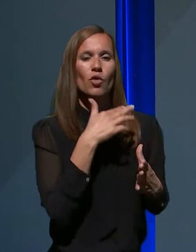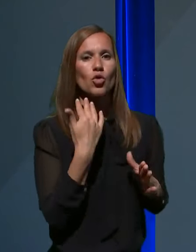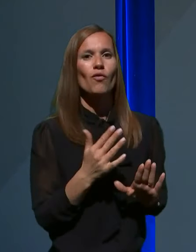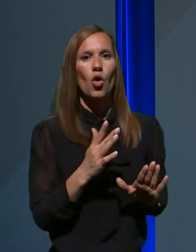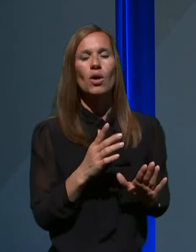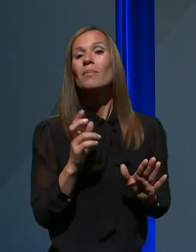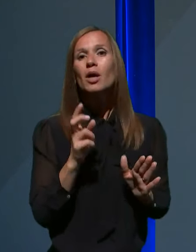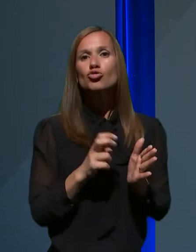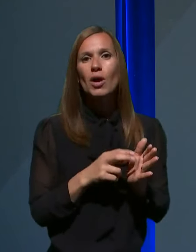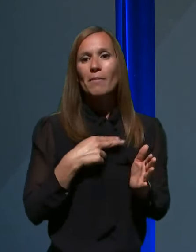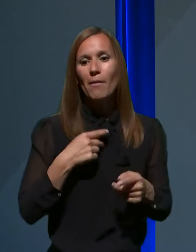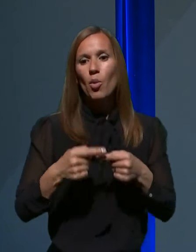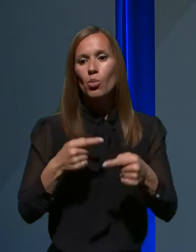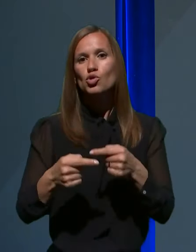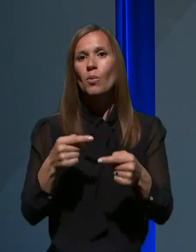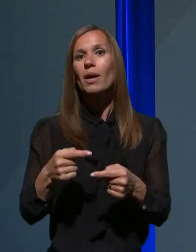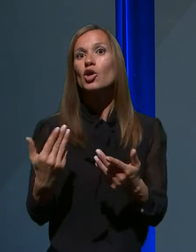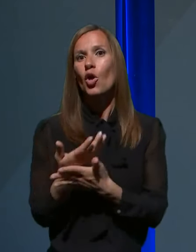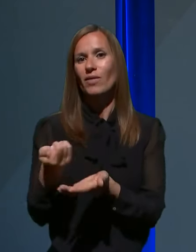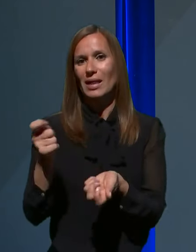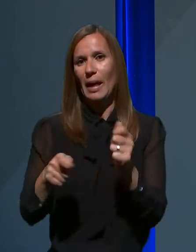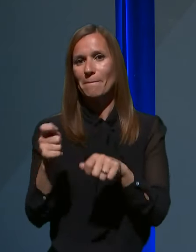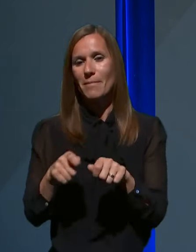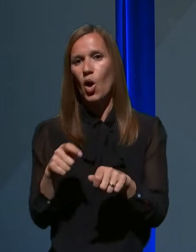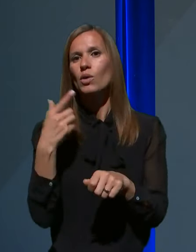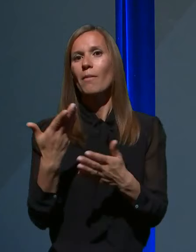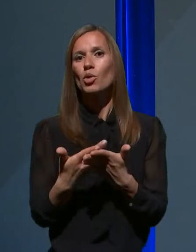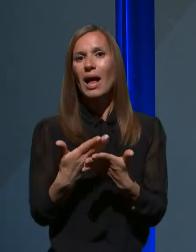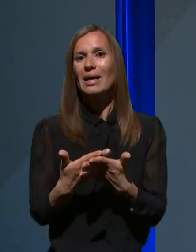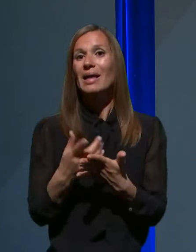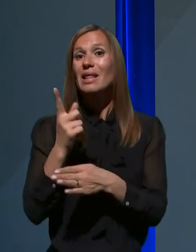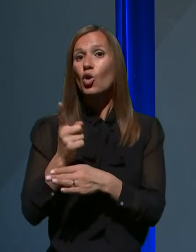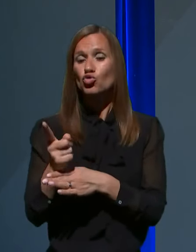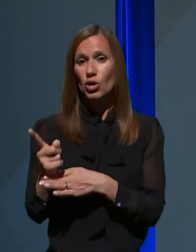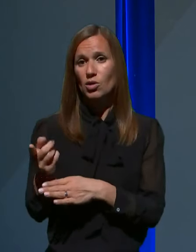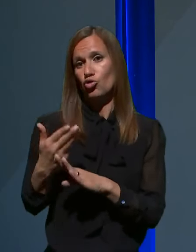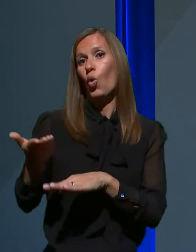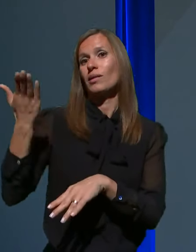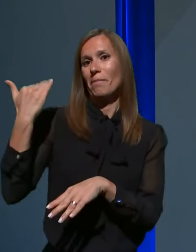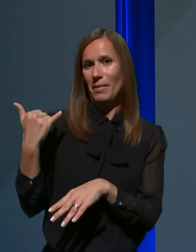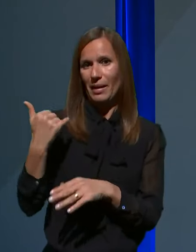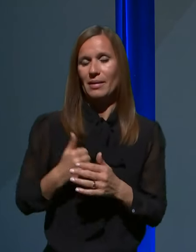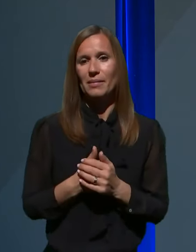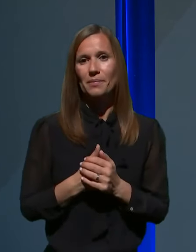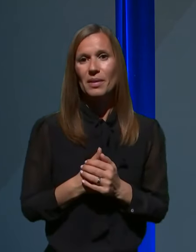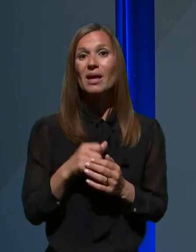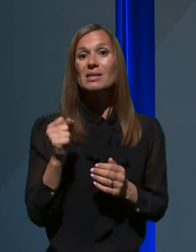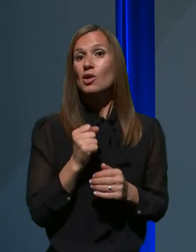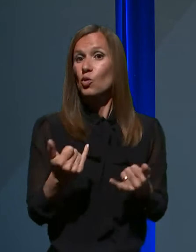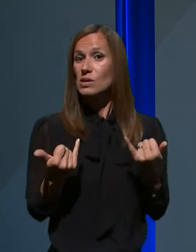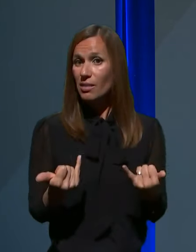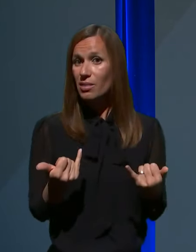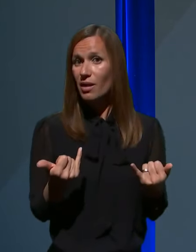dodatne nabave, se pravi na podlagi naročil, ki so bi prej izvedena. Tako da jaz bi v tem trenutku, vkolikor